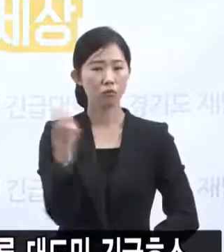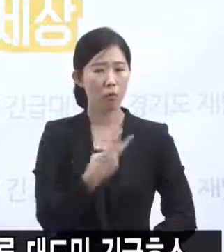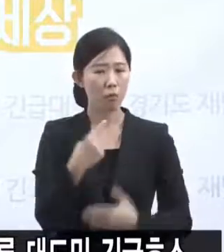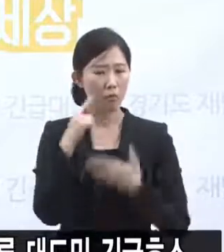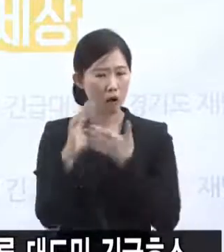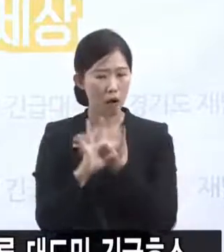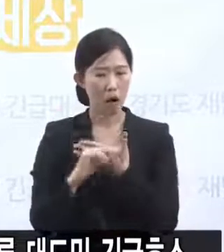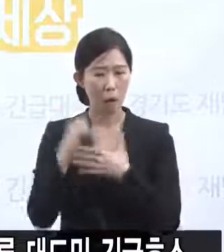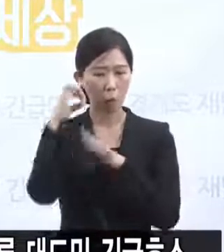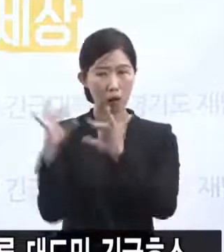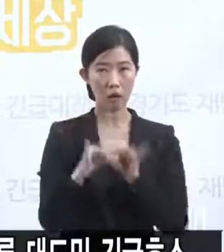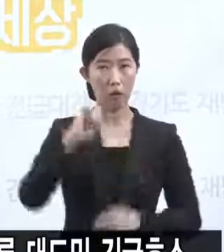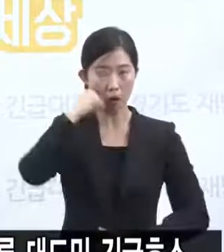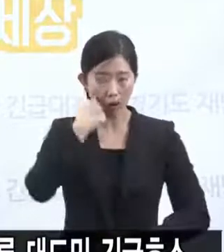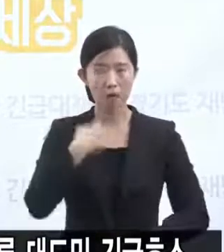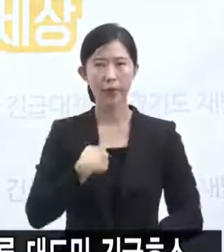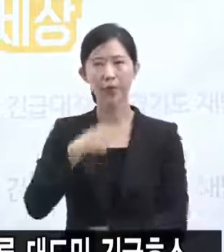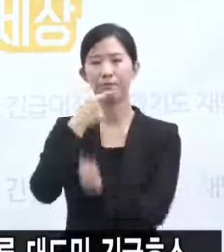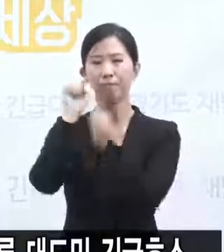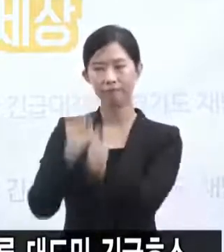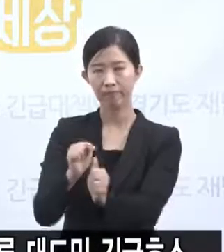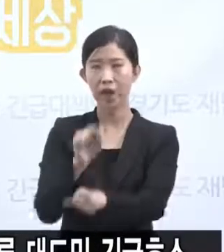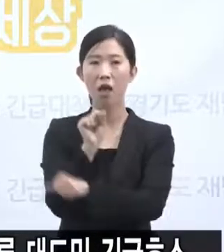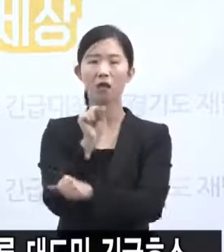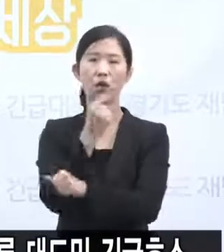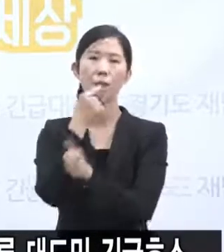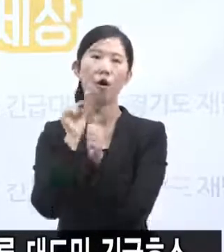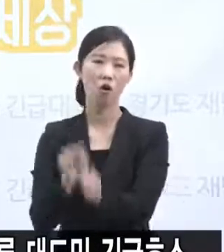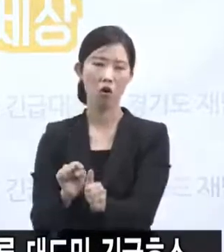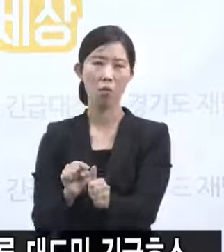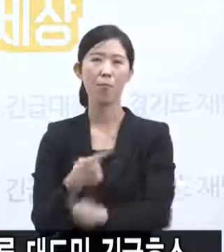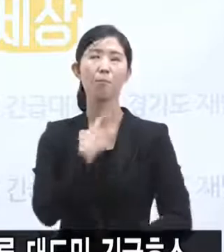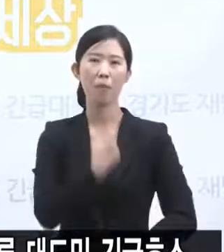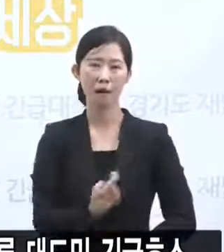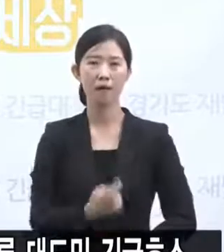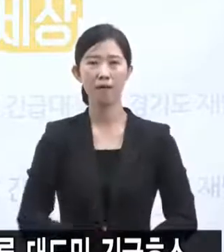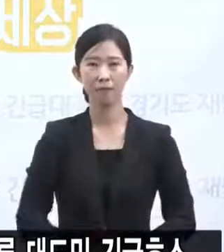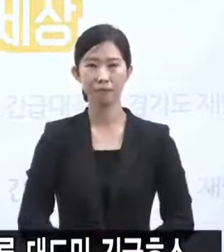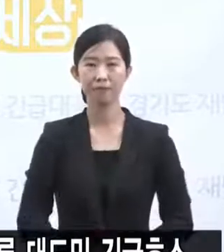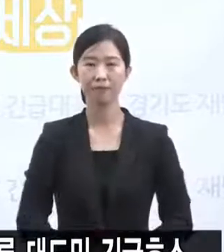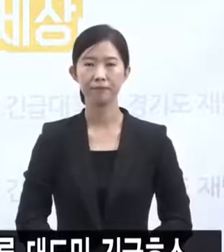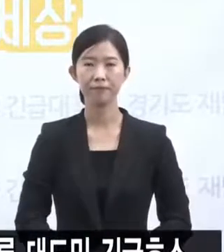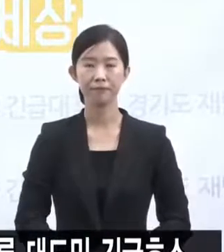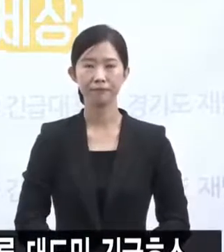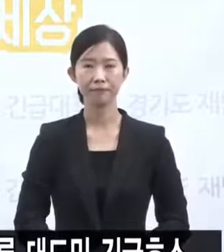전원을 강제하는 행정명령도 이미 조치했다는 말씀을 드립니다.